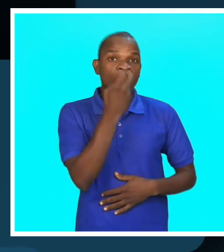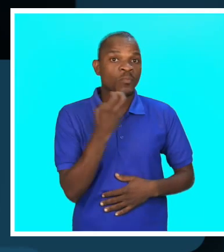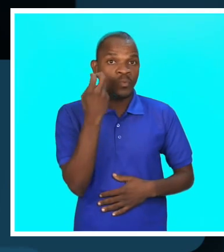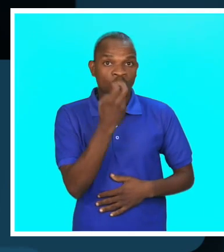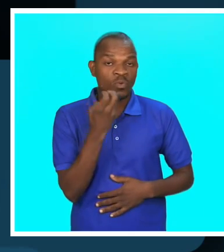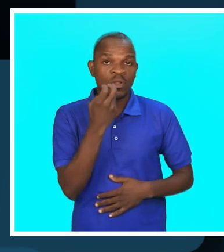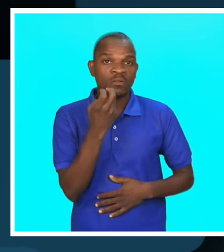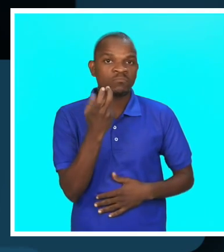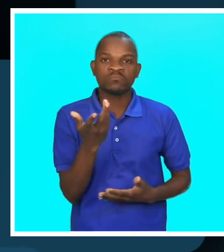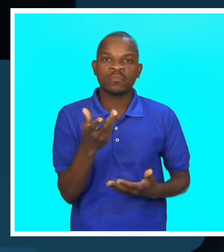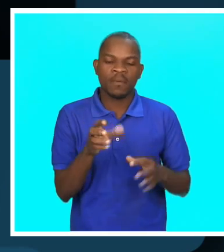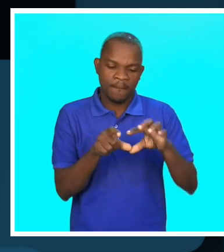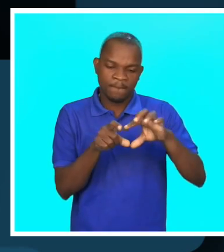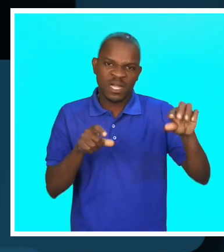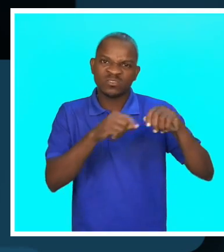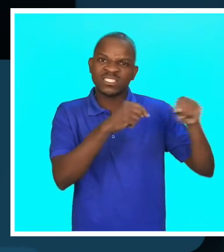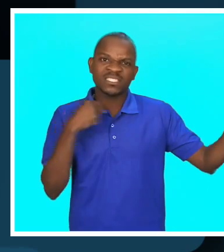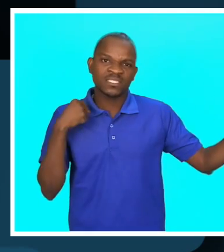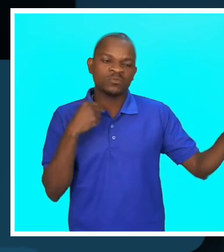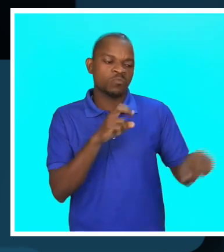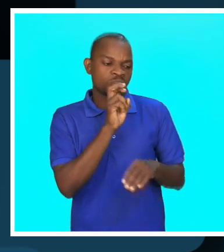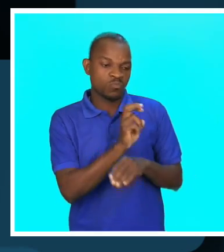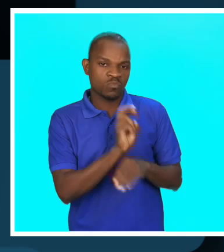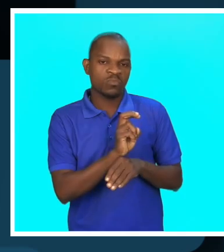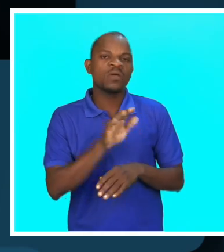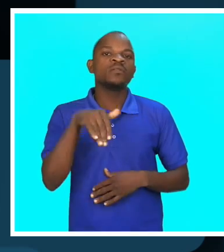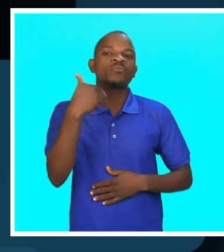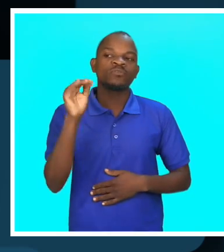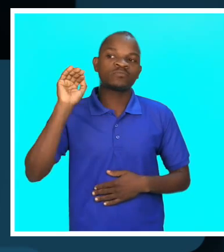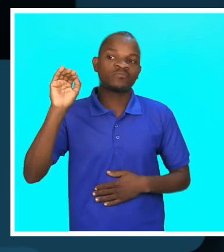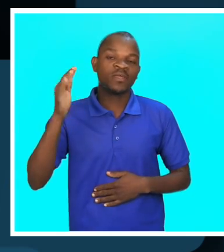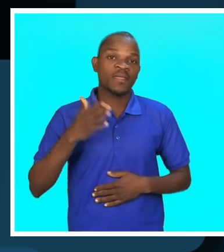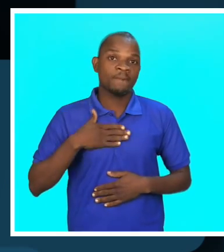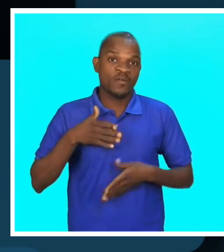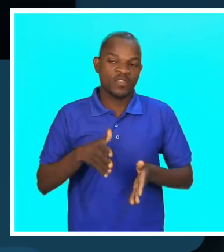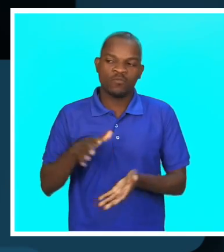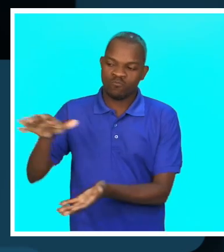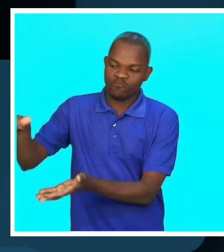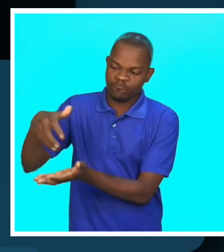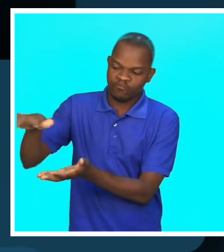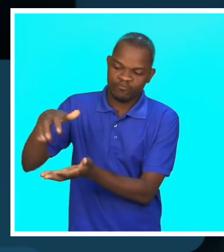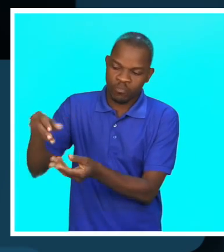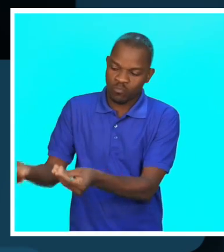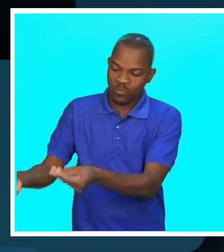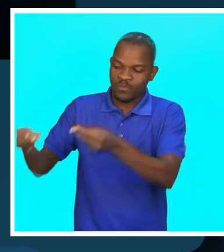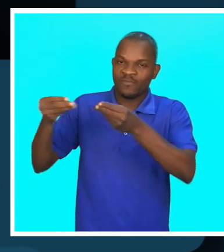arranjar, levar, aqueles paninhos, guardar. E ela, depois chama o meu filho, ir carregar, vir me